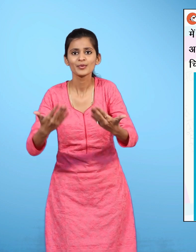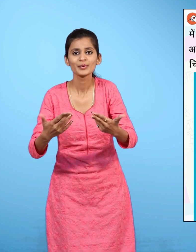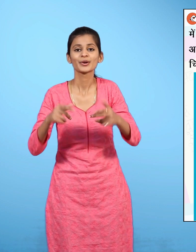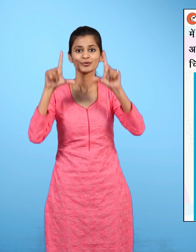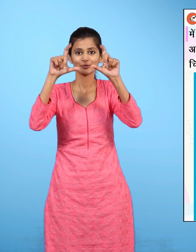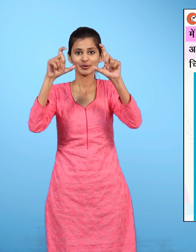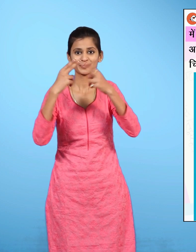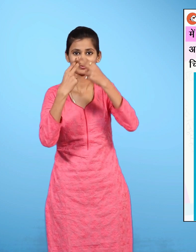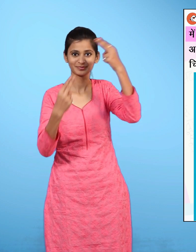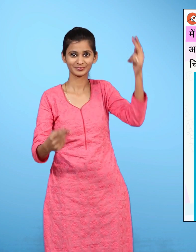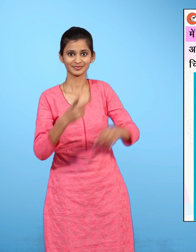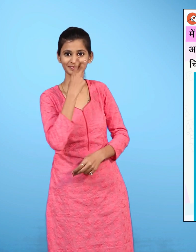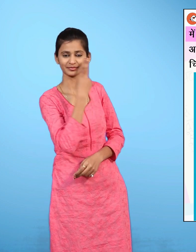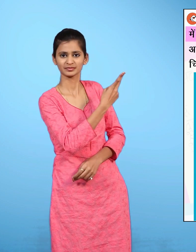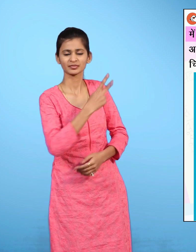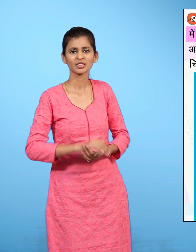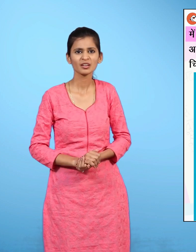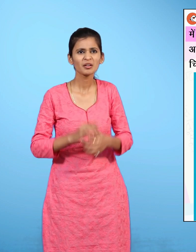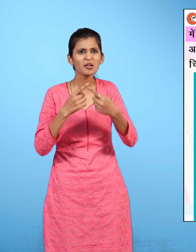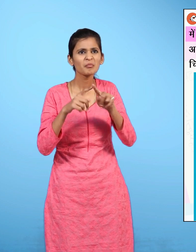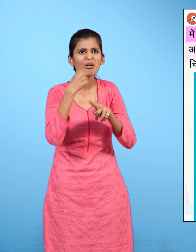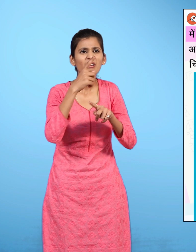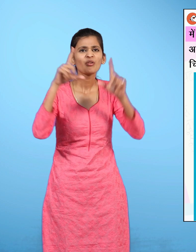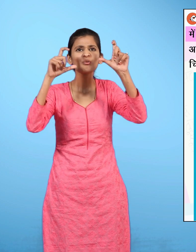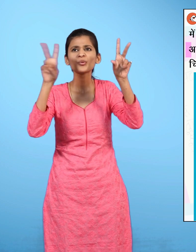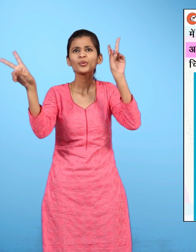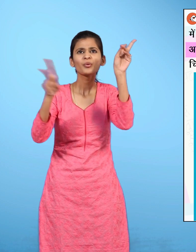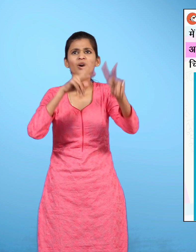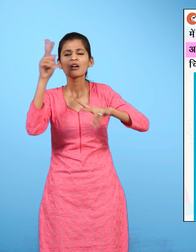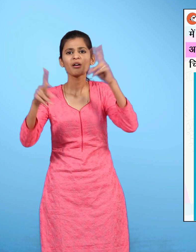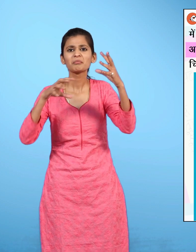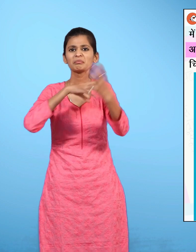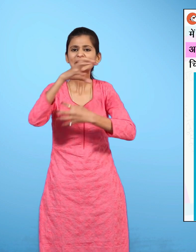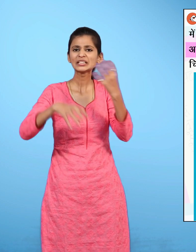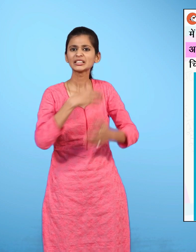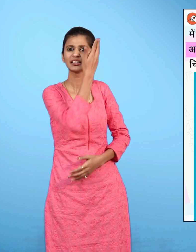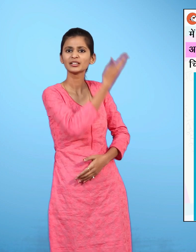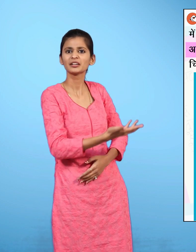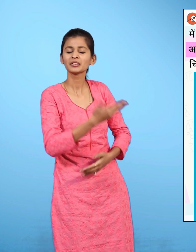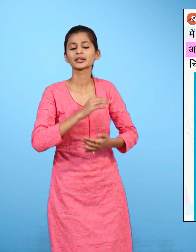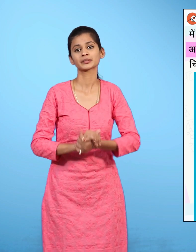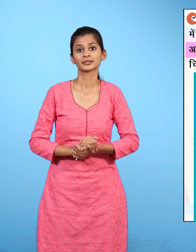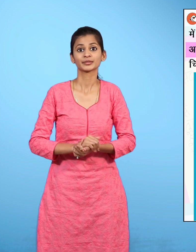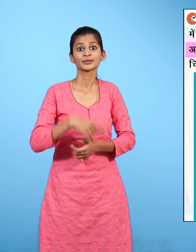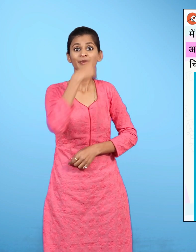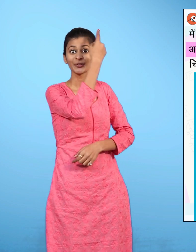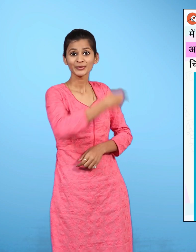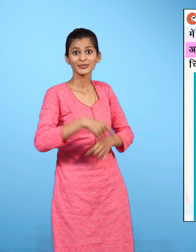चित्रों में दिया गया है पर यह क्या सारे चित्र आगे पिछे हो गए हैं? चित्रों का